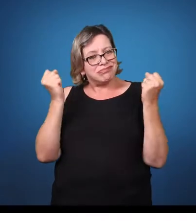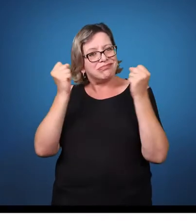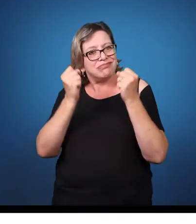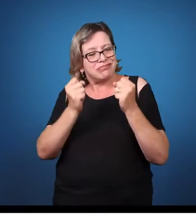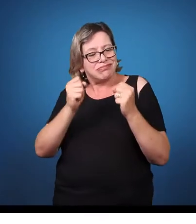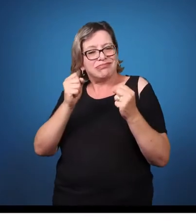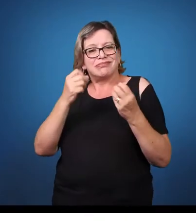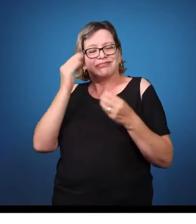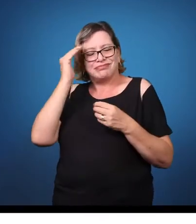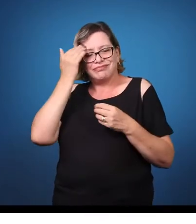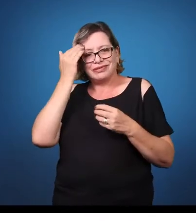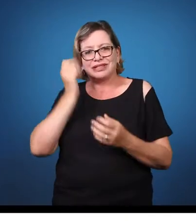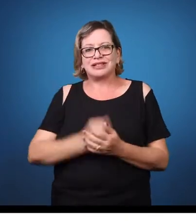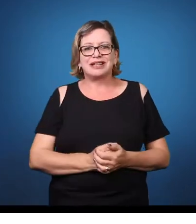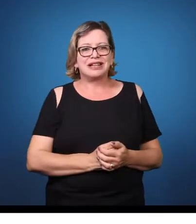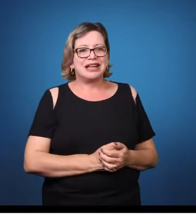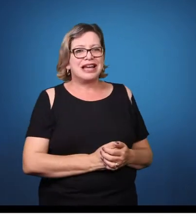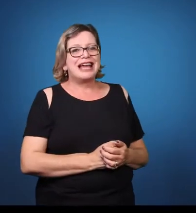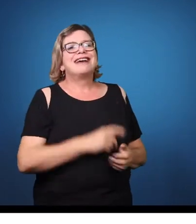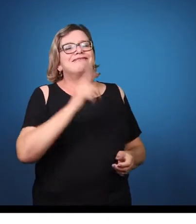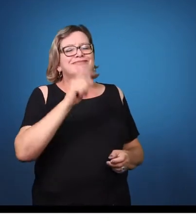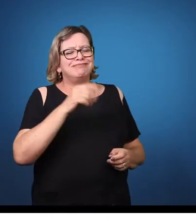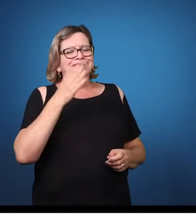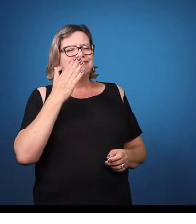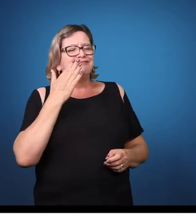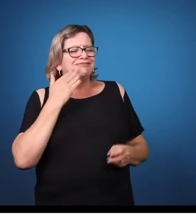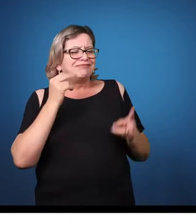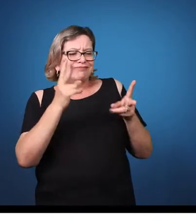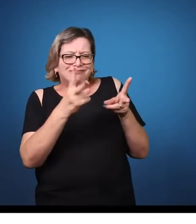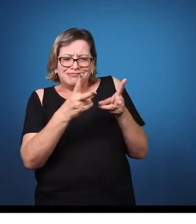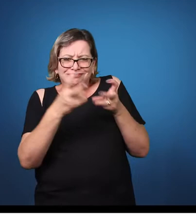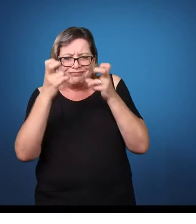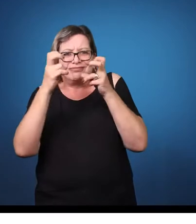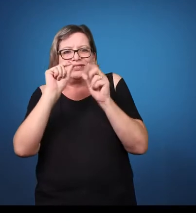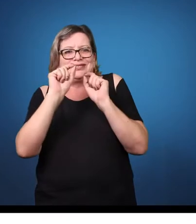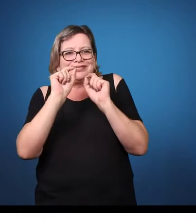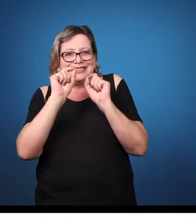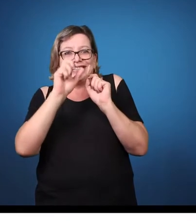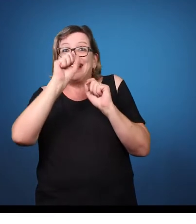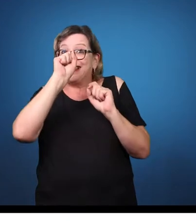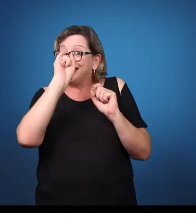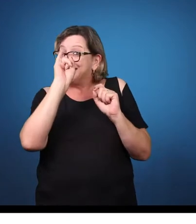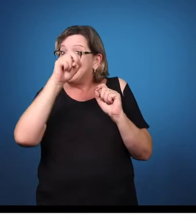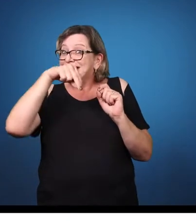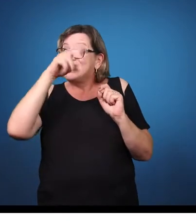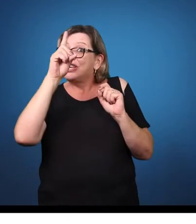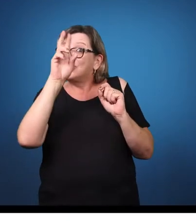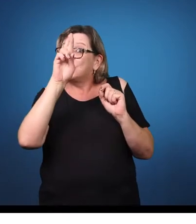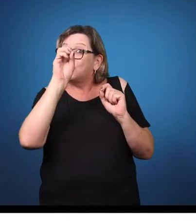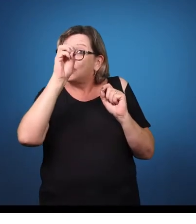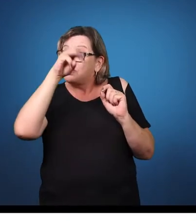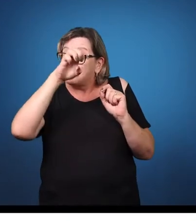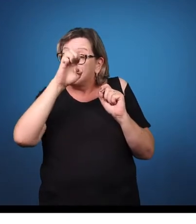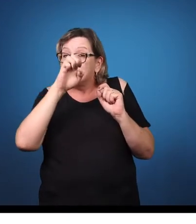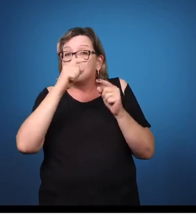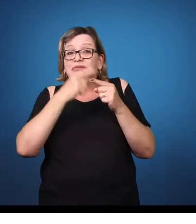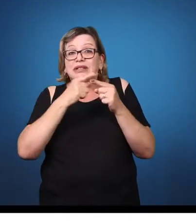identificado, porque quando a pessoa chegar à universidade, ela já passou por vários diagnósticos,